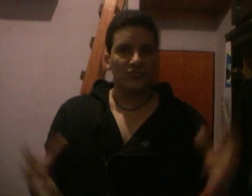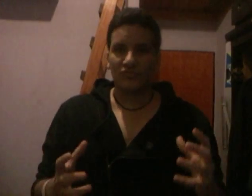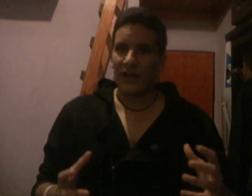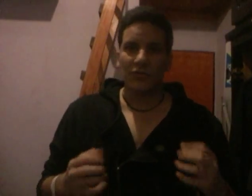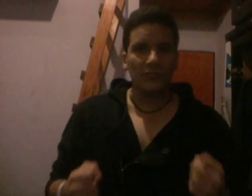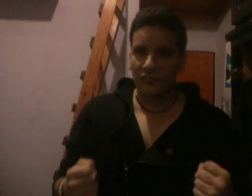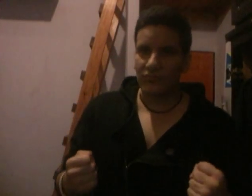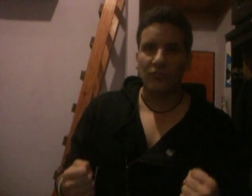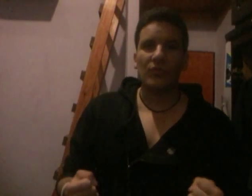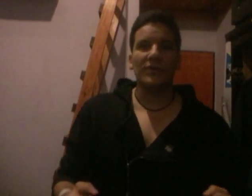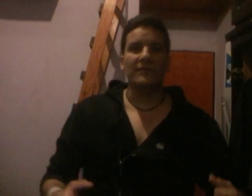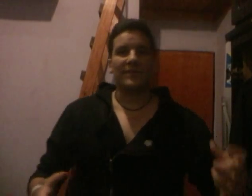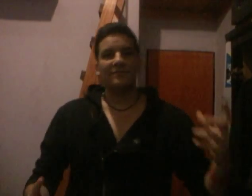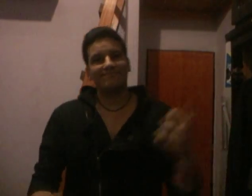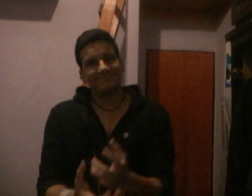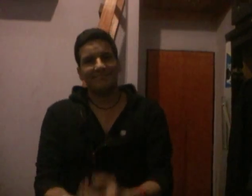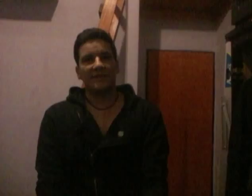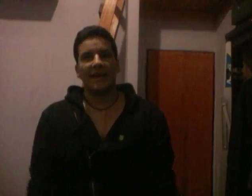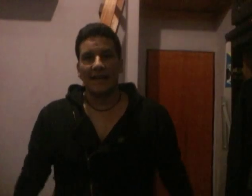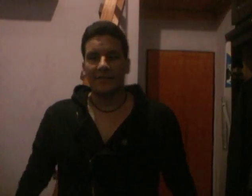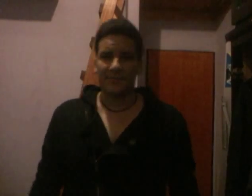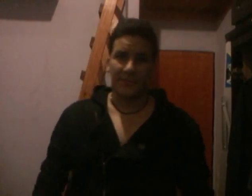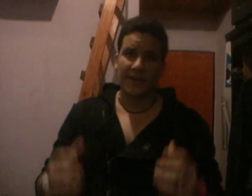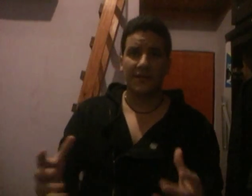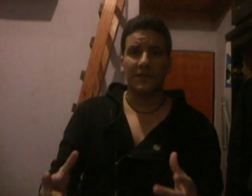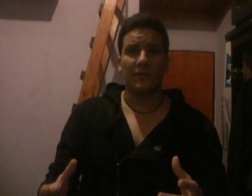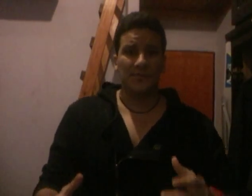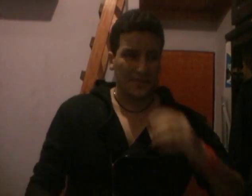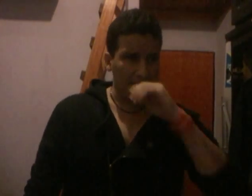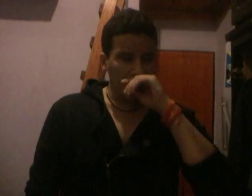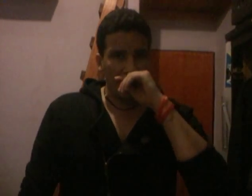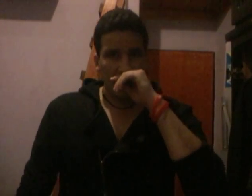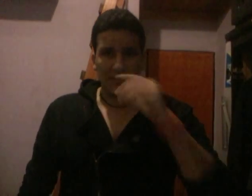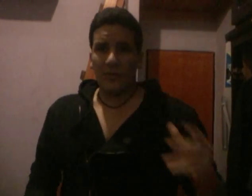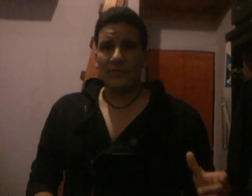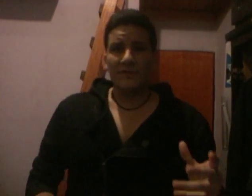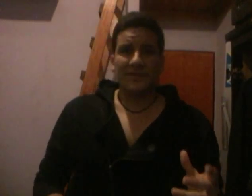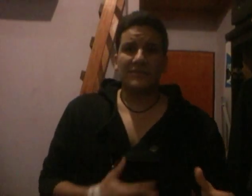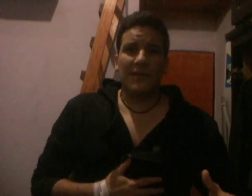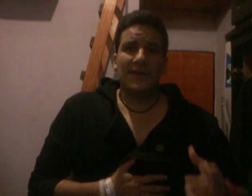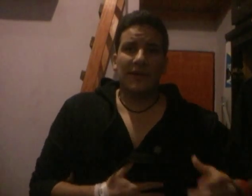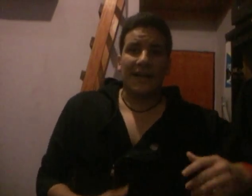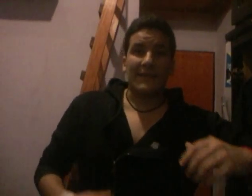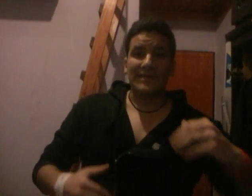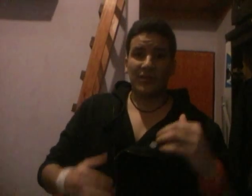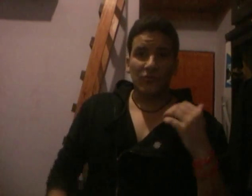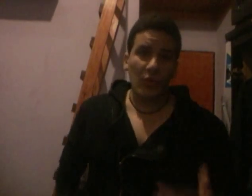algo muy bueno pero la cagaron. ¿En qué sentido? Cuando vos empezás una película en la que estás presentando un nuevo